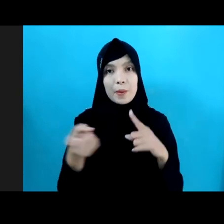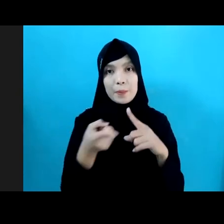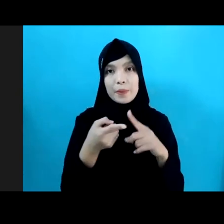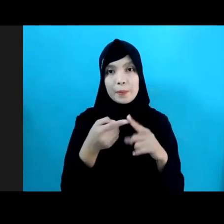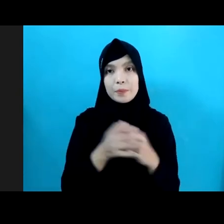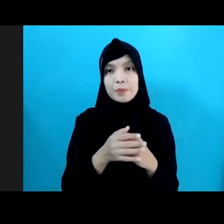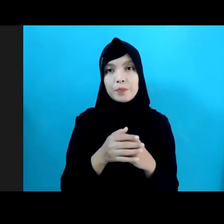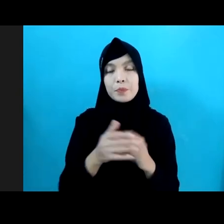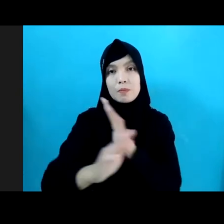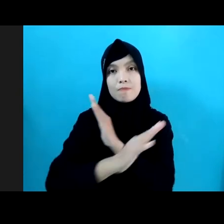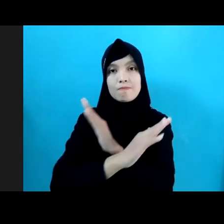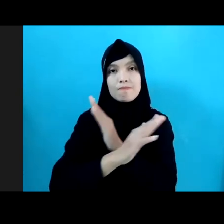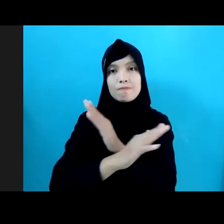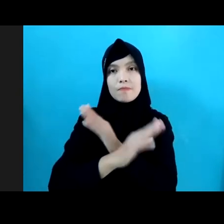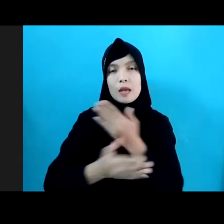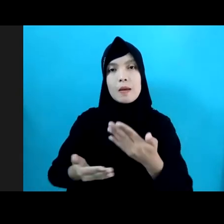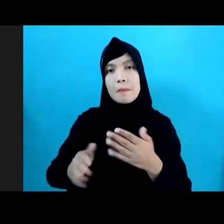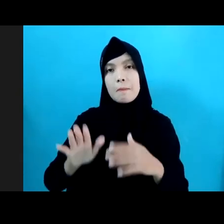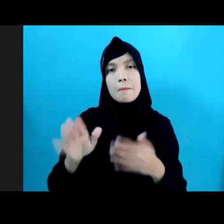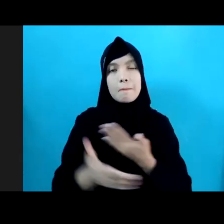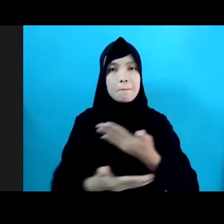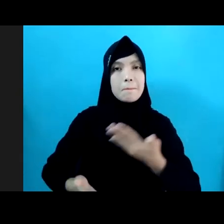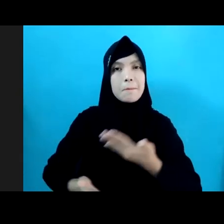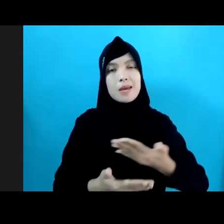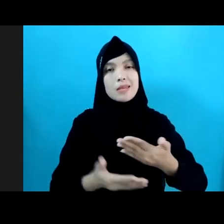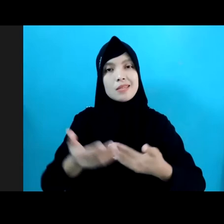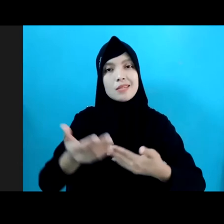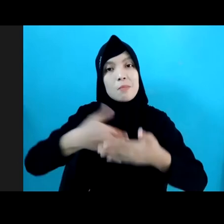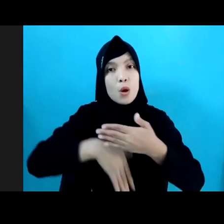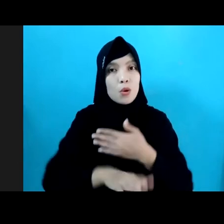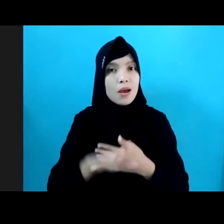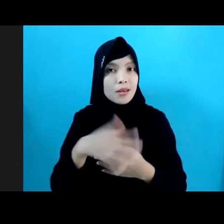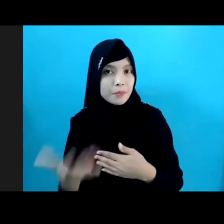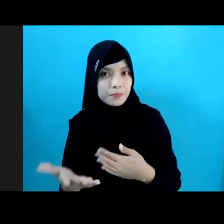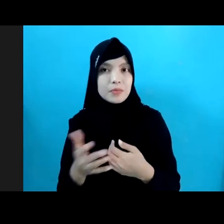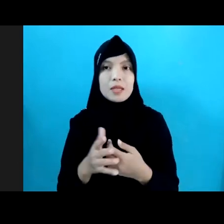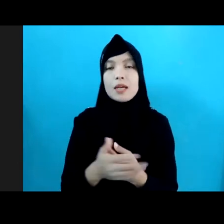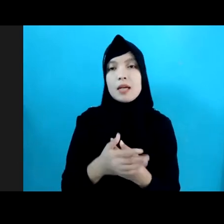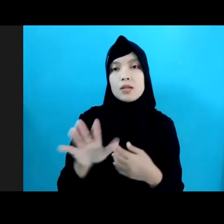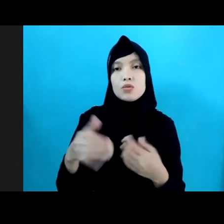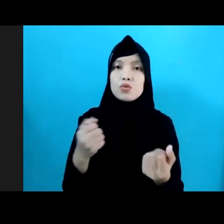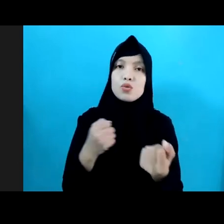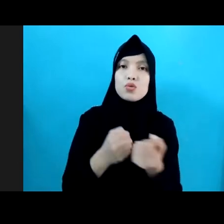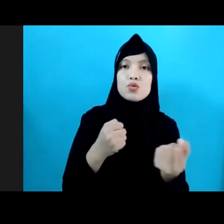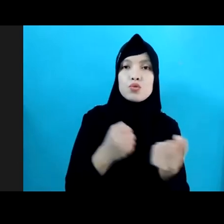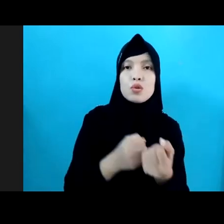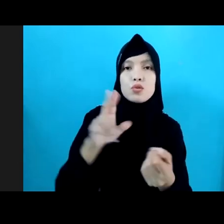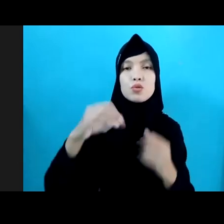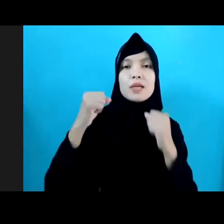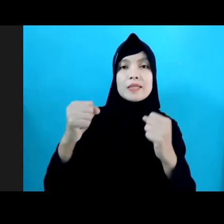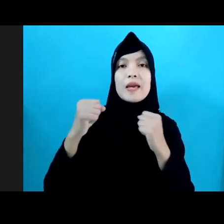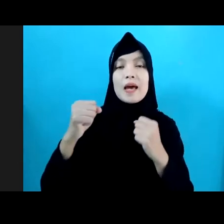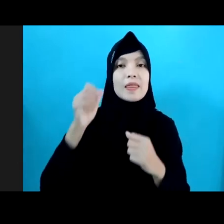pencegahan kematian bayi baru lahir dan stunting melalui dukungan holistik dan integratif untuk kesehatan ibu